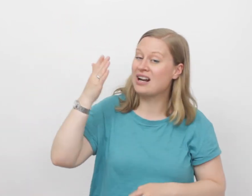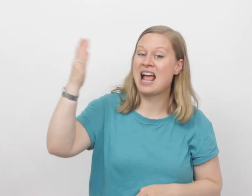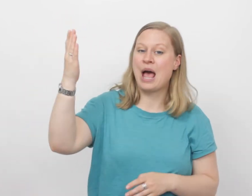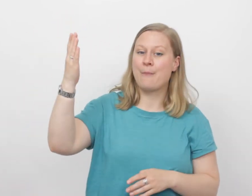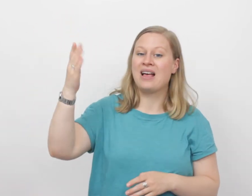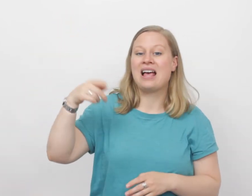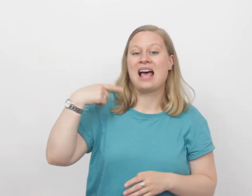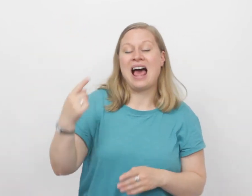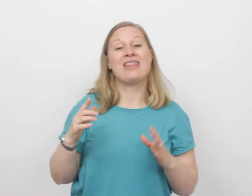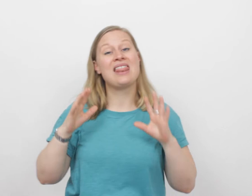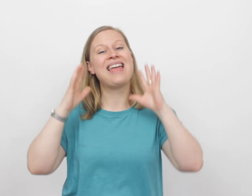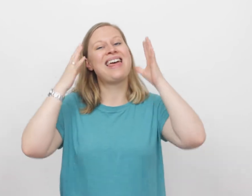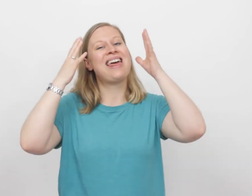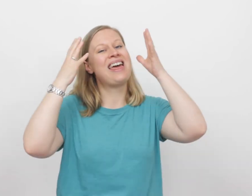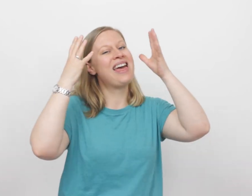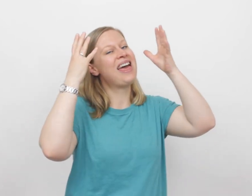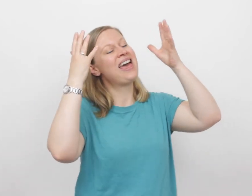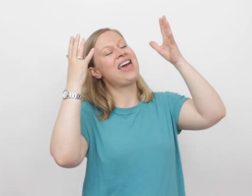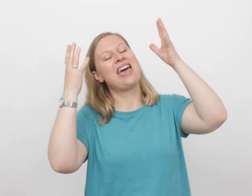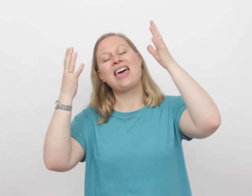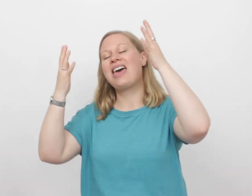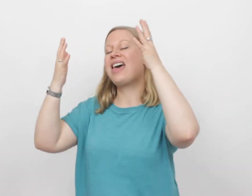hem En leef